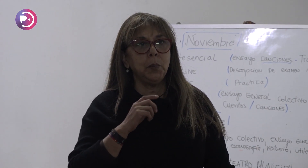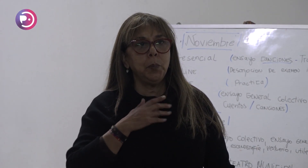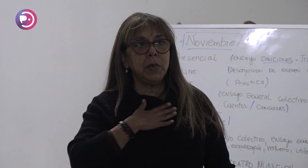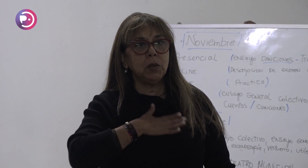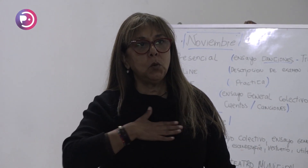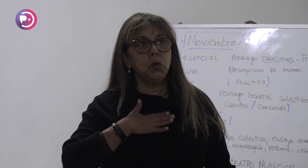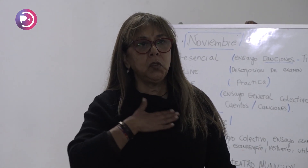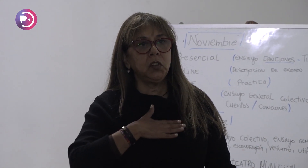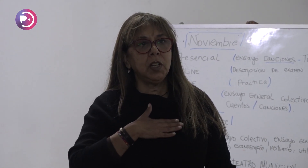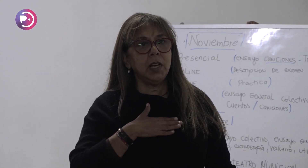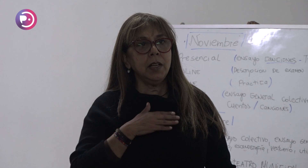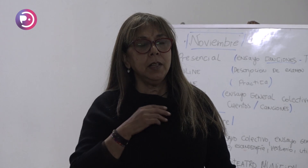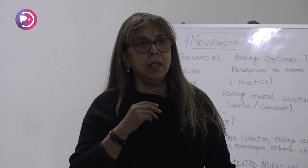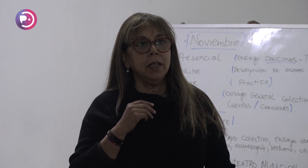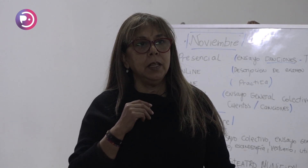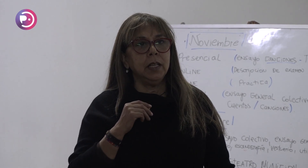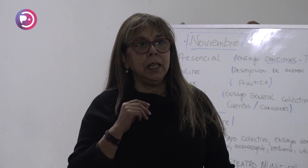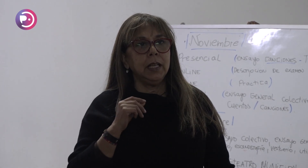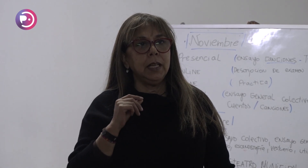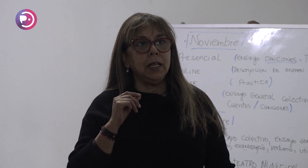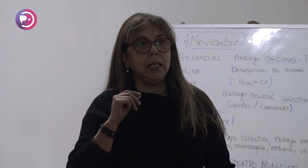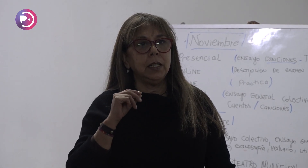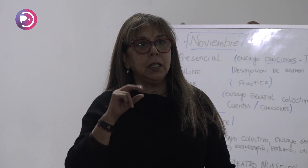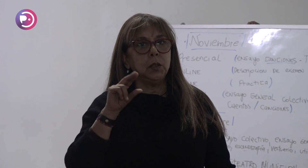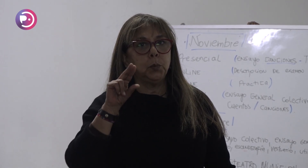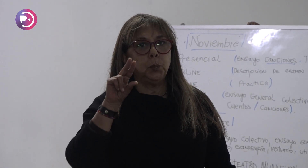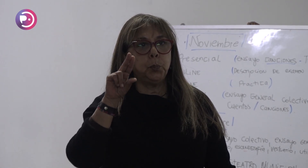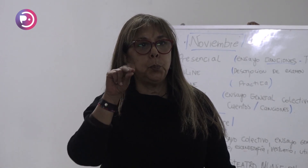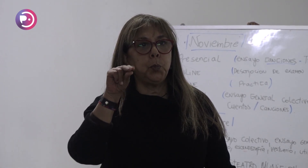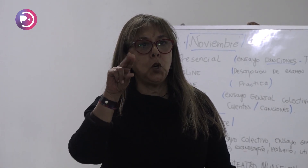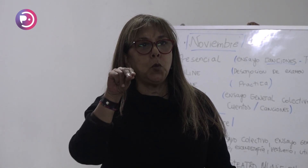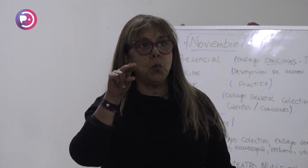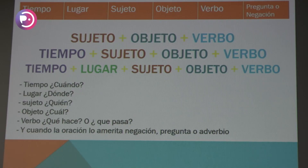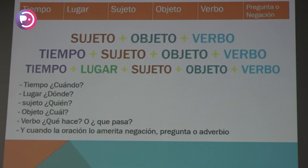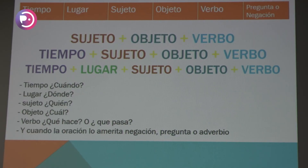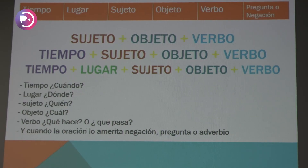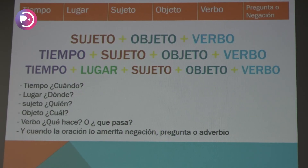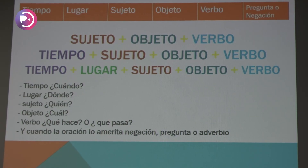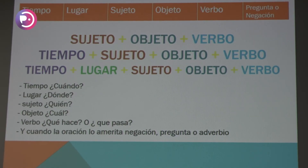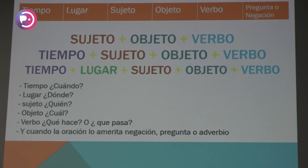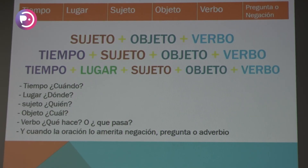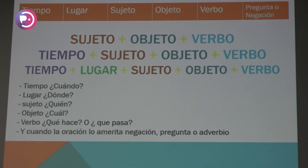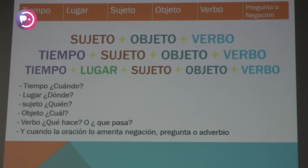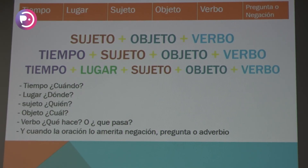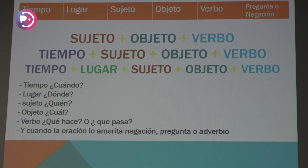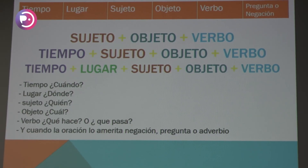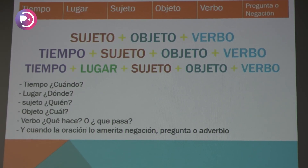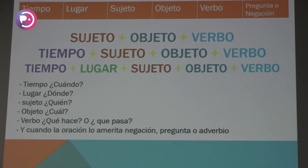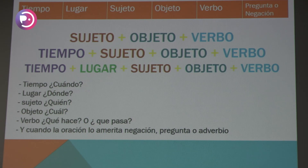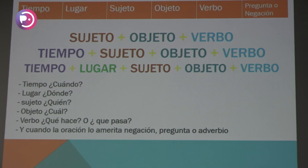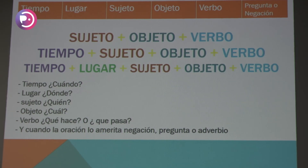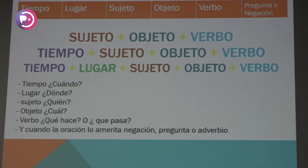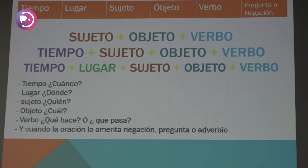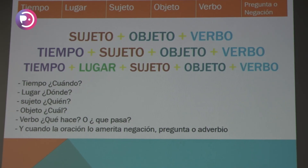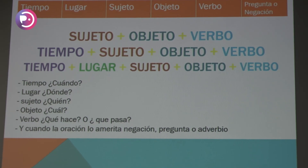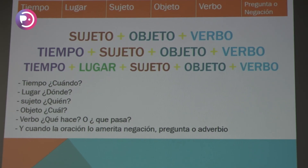el taller. Ha sido bonito. Nosotros vamos a cumplir cinco años trabajando acá. Cuando yo inicié esta idea